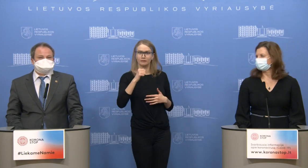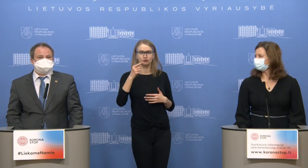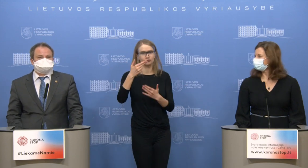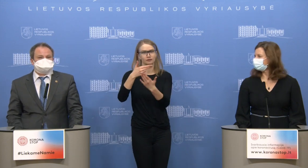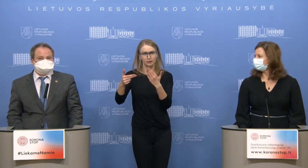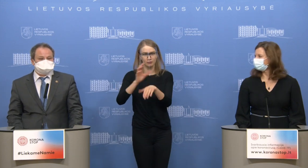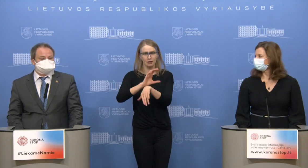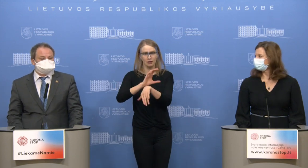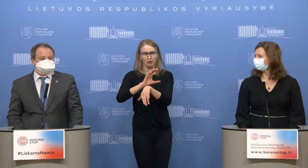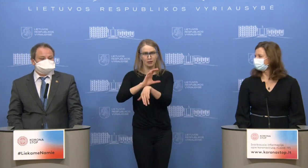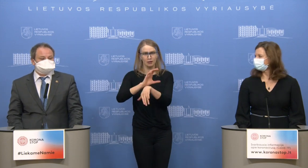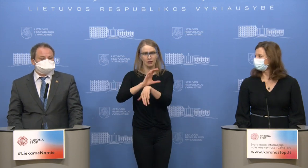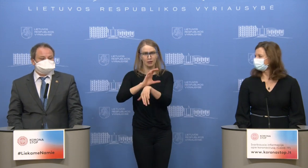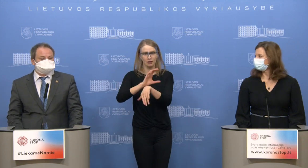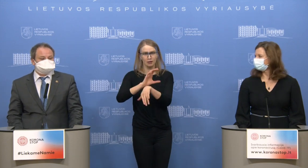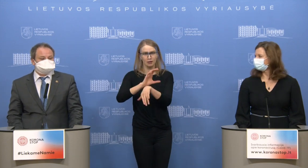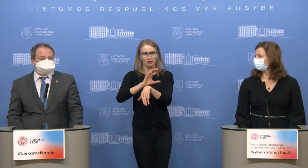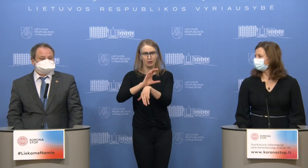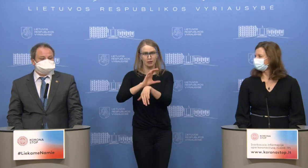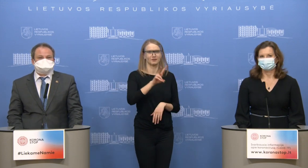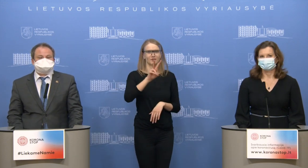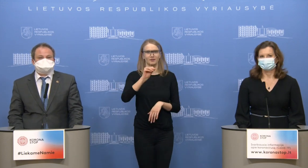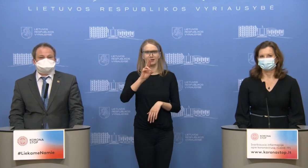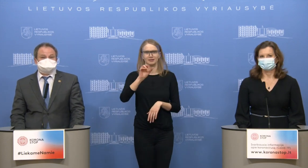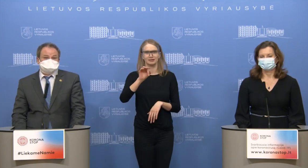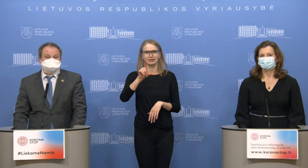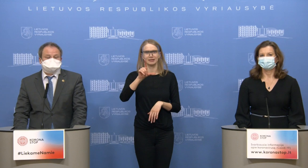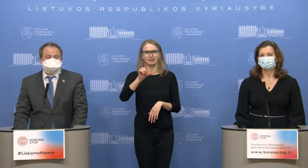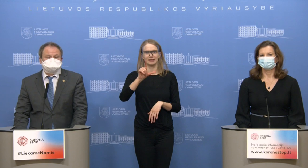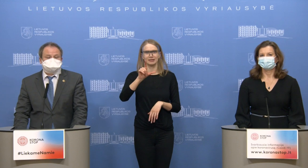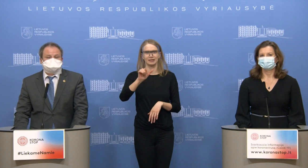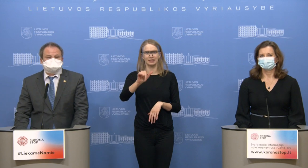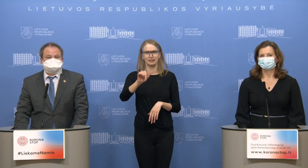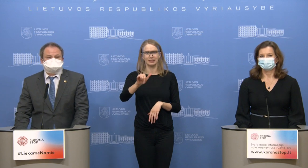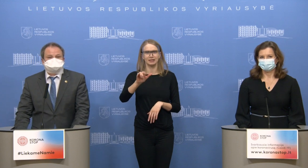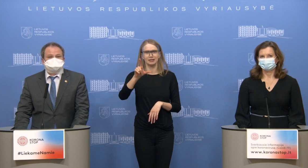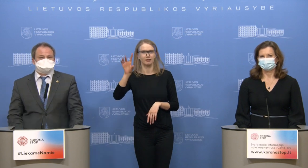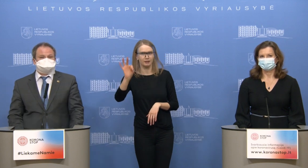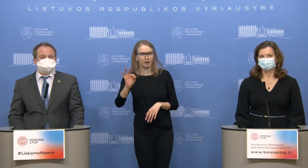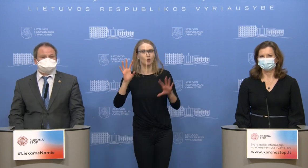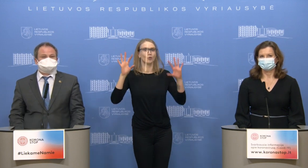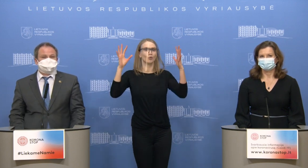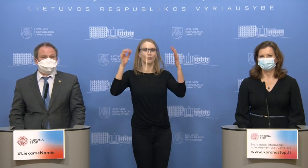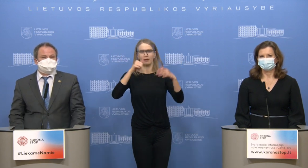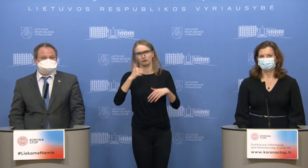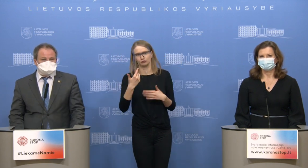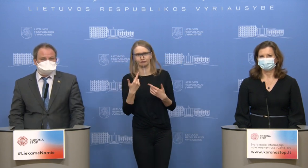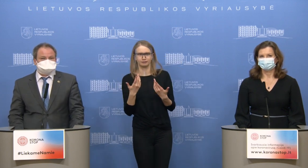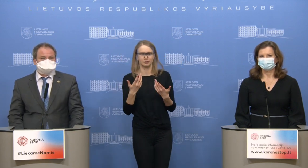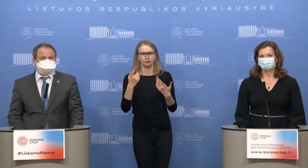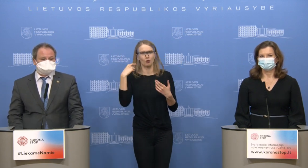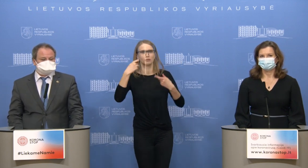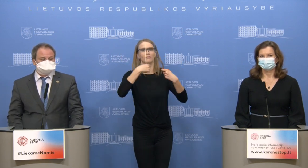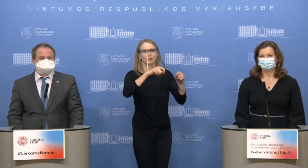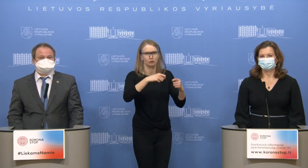pirkėjai, jūs galite kreiptis į verslę Lietuvą, užpildyti ten anketą ir lygiai pat analogijos priemonių, jūs